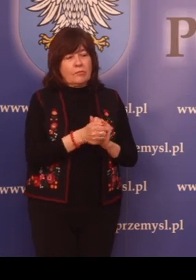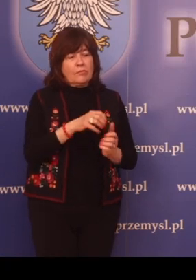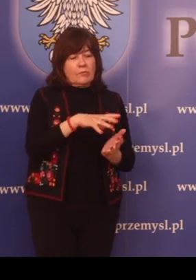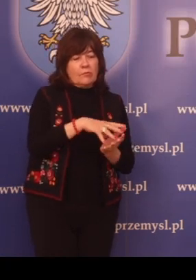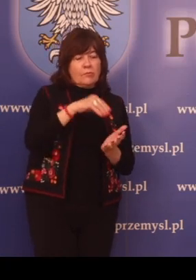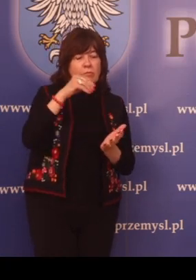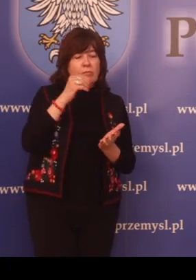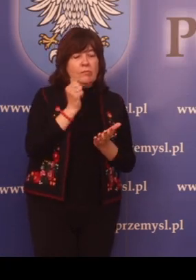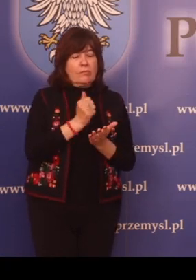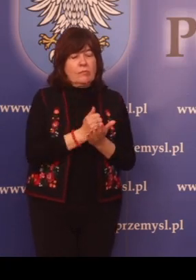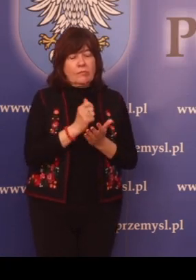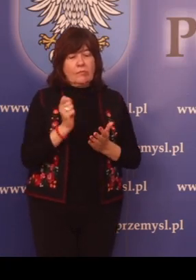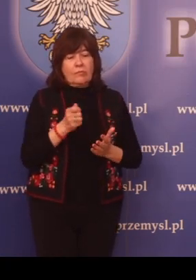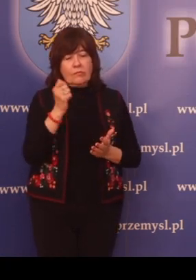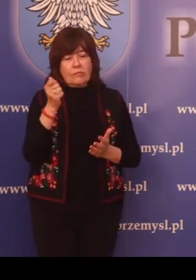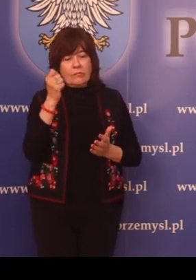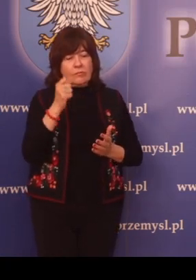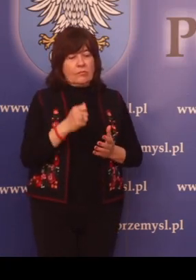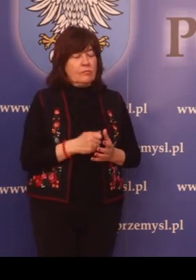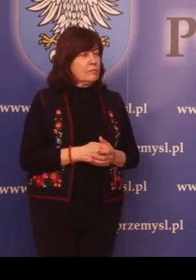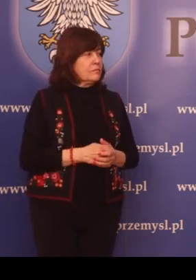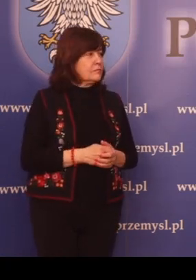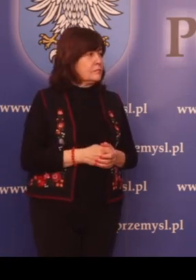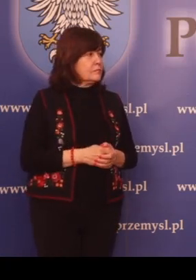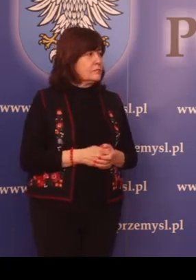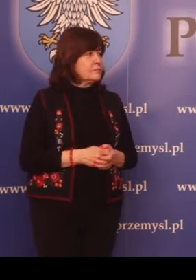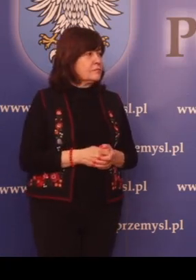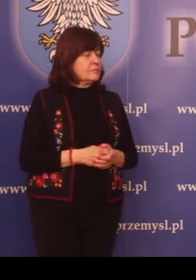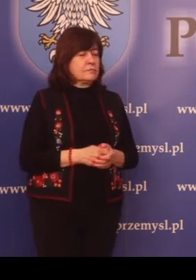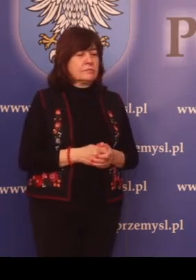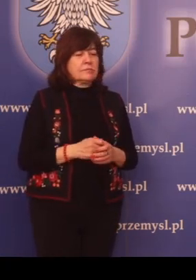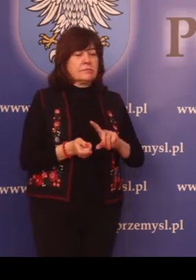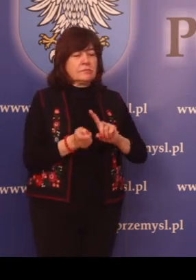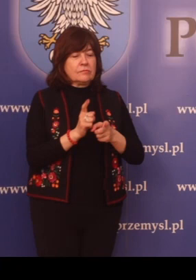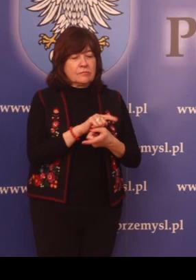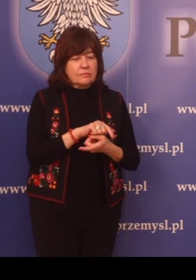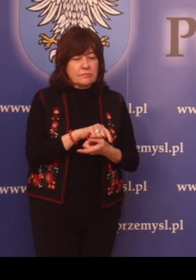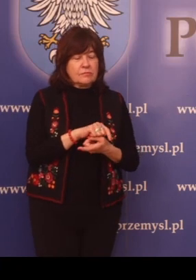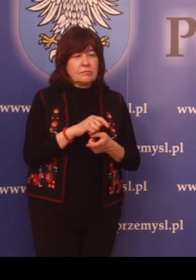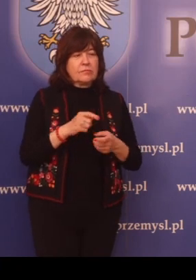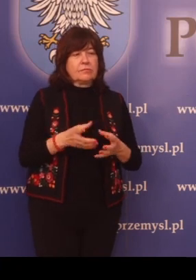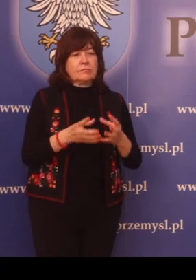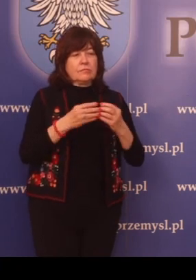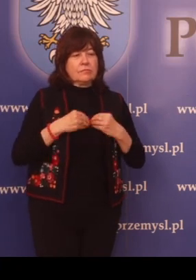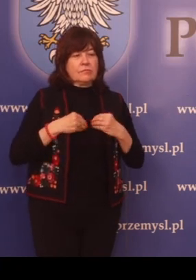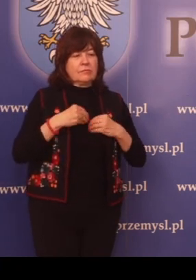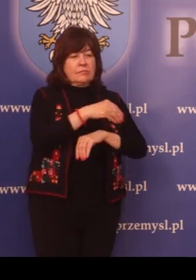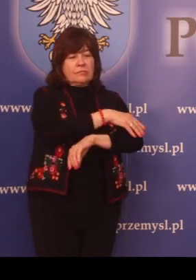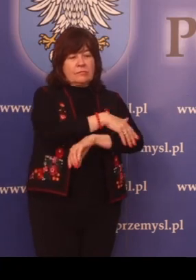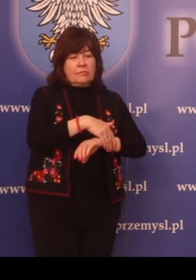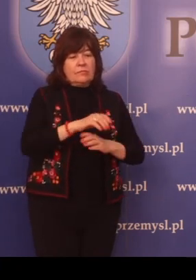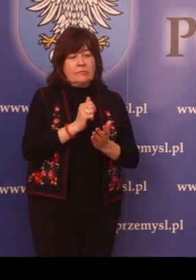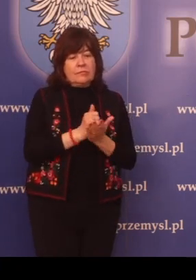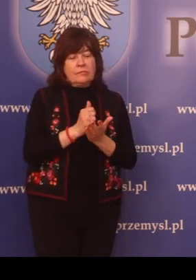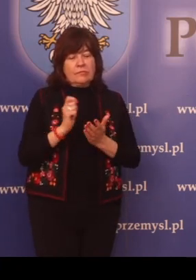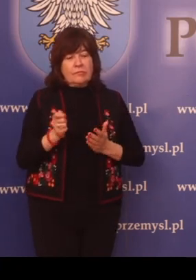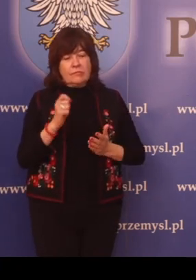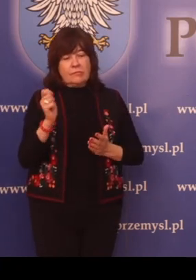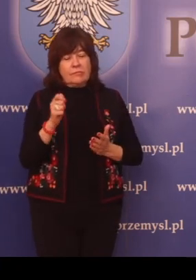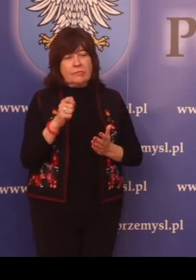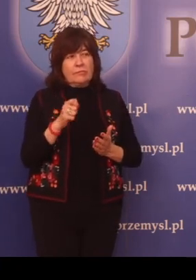określonemu w tych konwencjach. Wymiana, wydanego za granicą prawa jazdy,